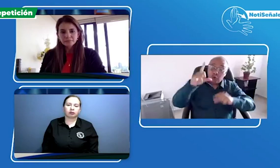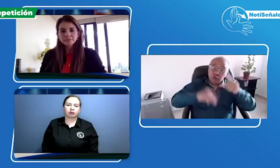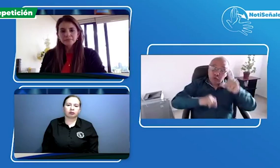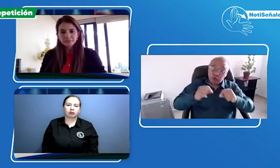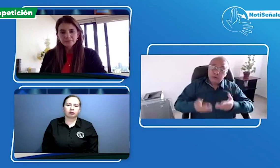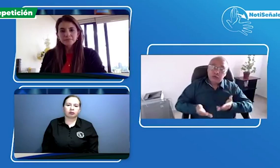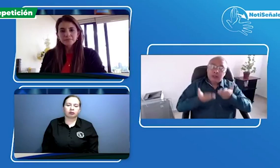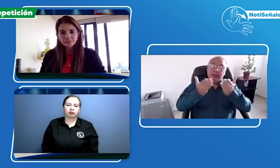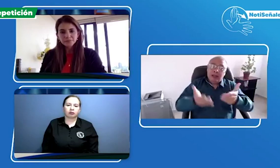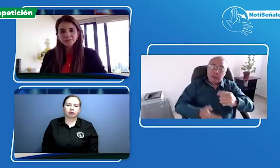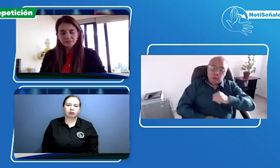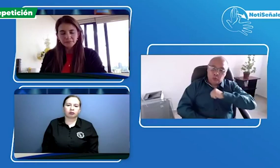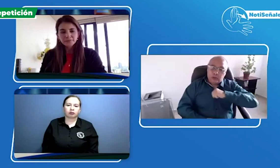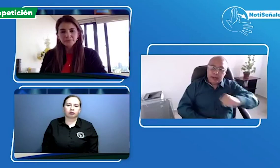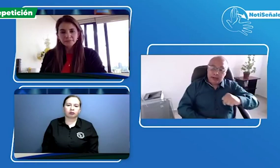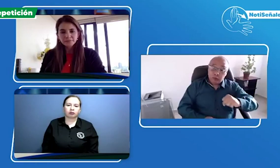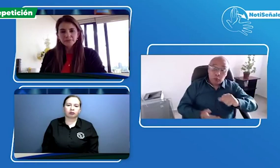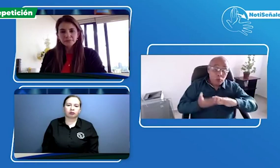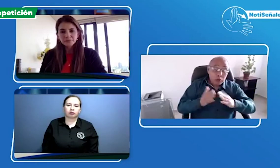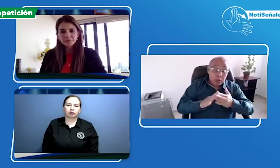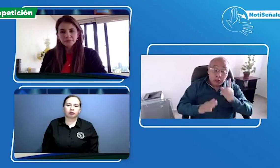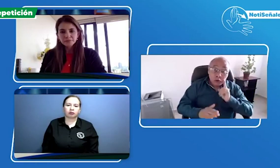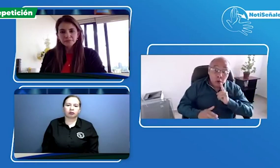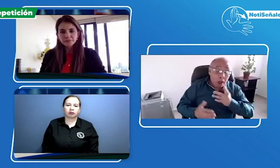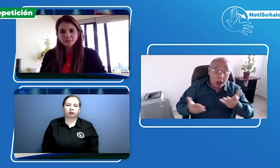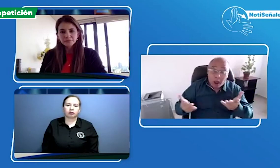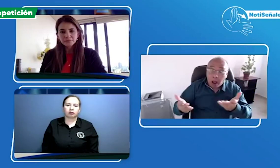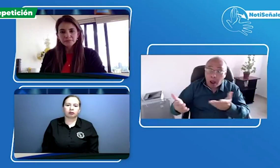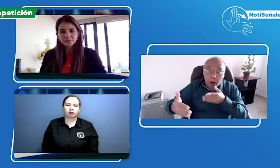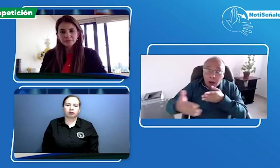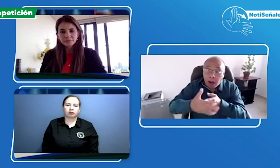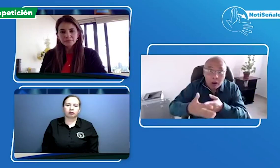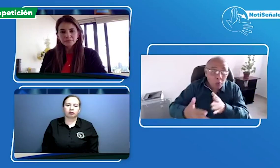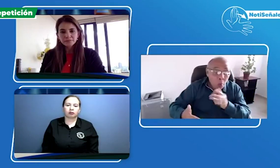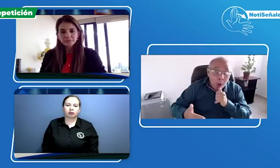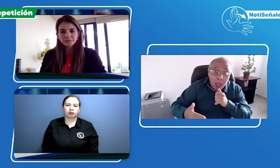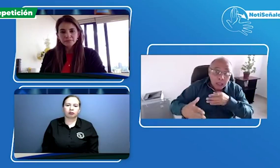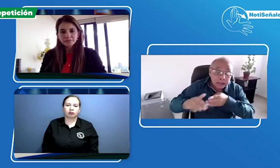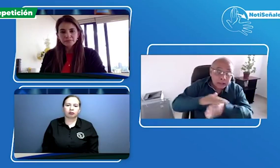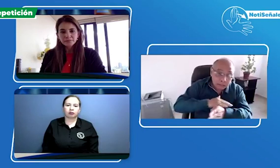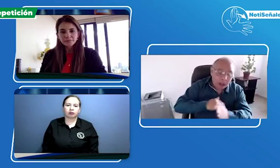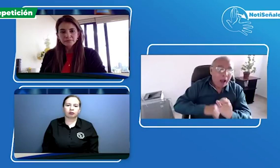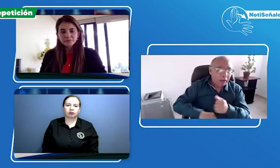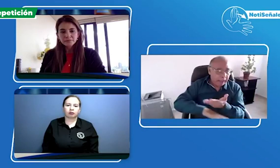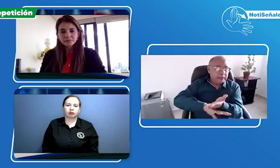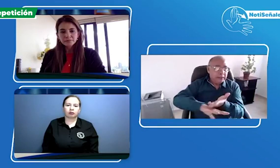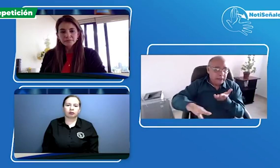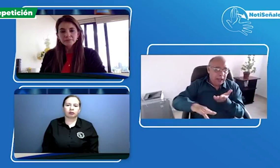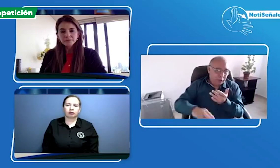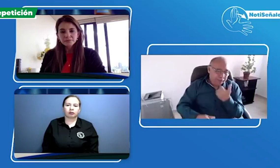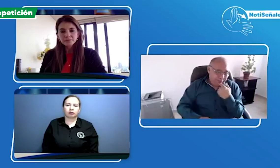derecho que con subsidio en este momento está garantizando que si ustedes